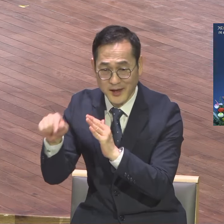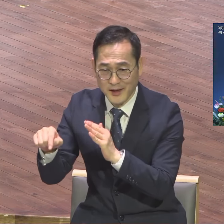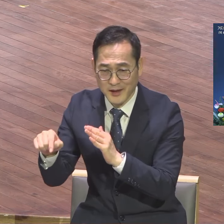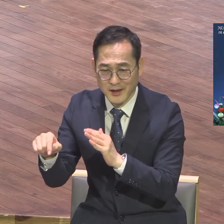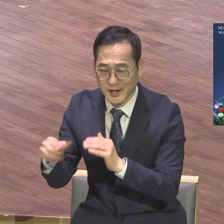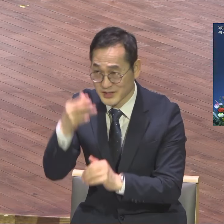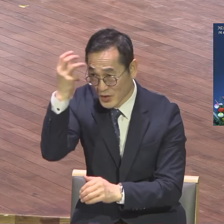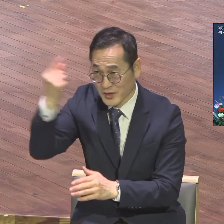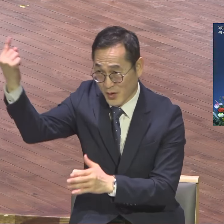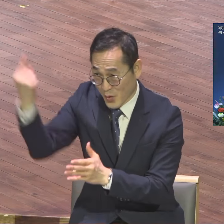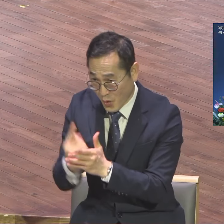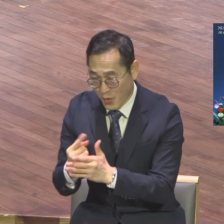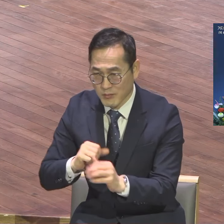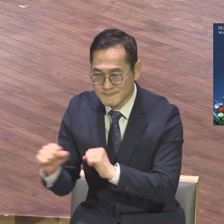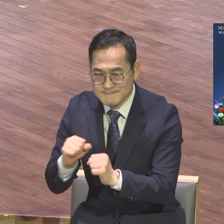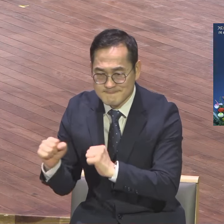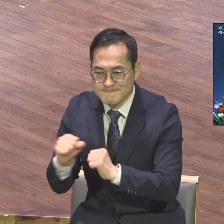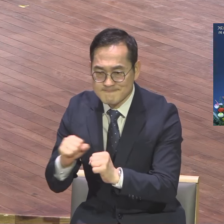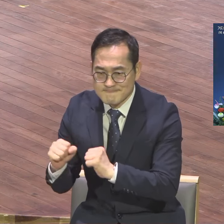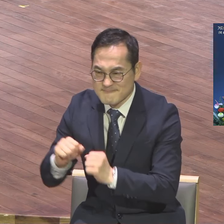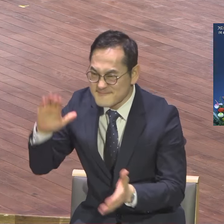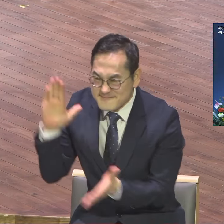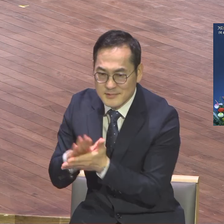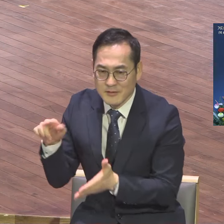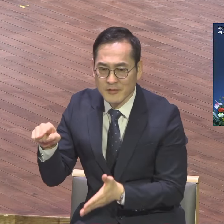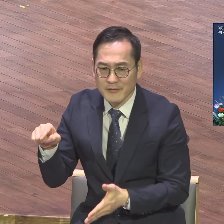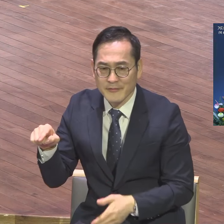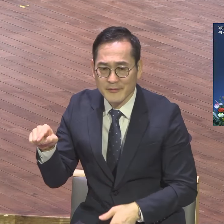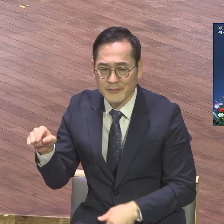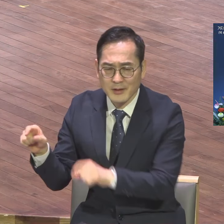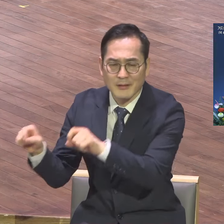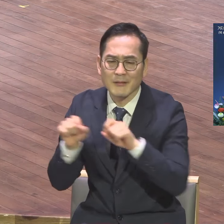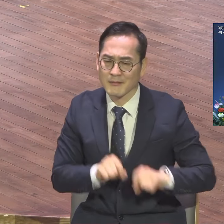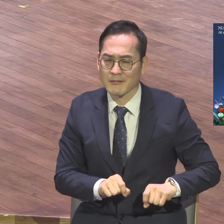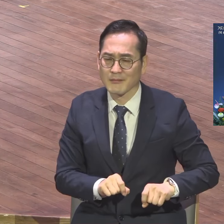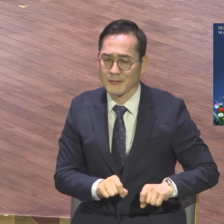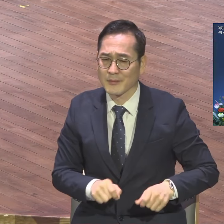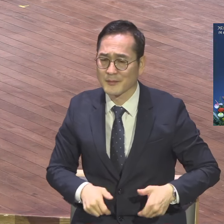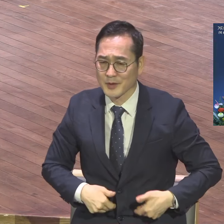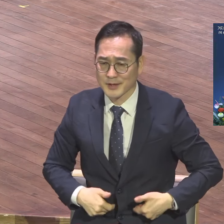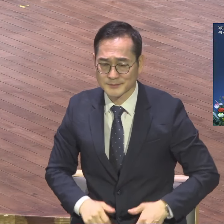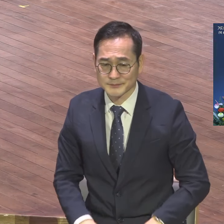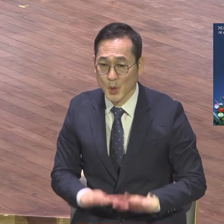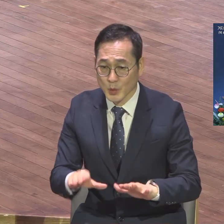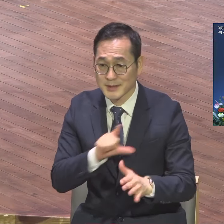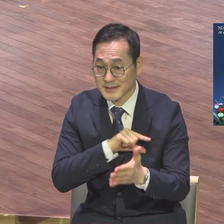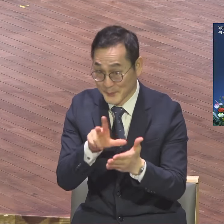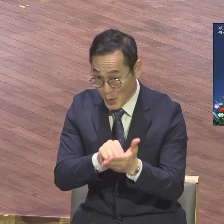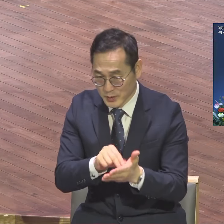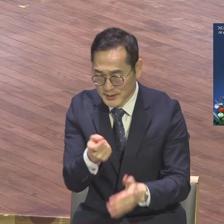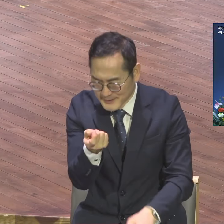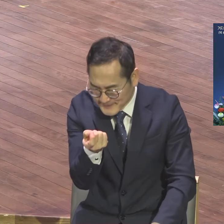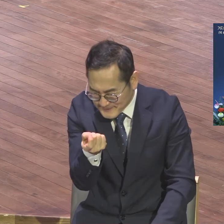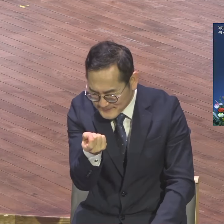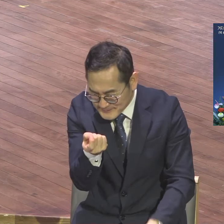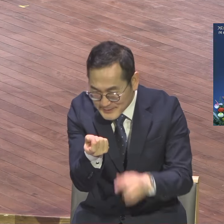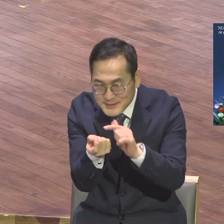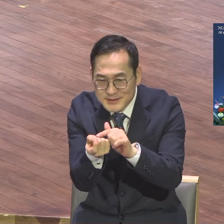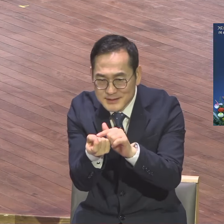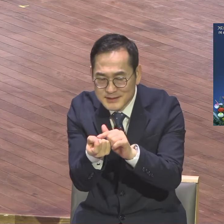오늘 우리가 살펴볼 말씀은 겨자시 비유라고 불리는 말씀이에요. 마가복음은요. 다른 복음사하고